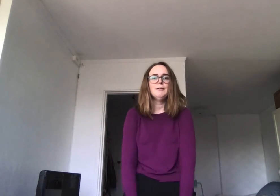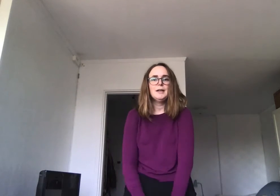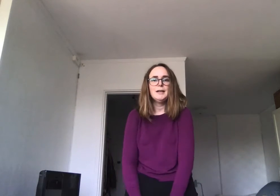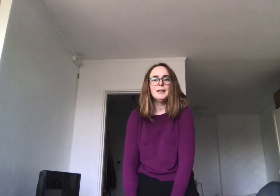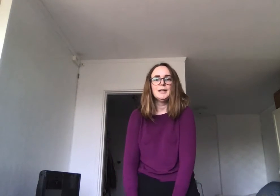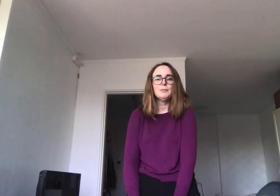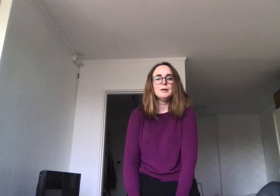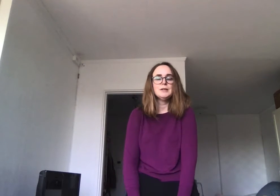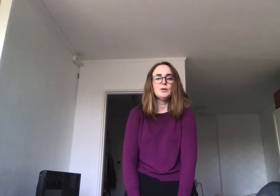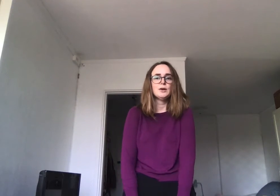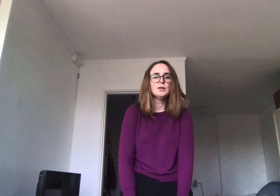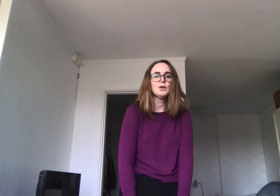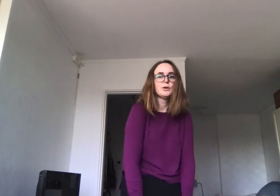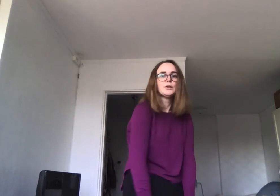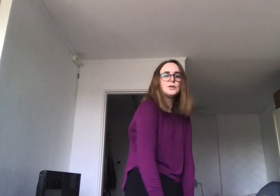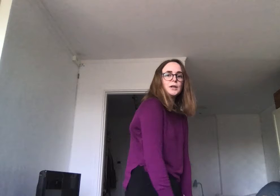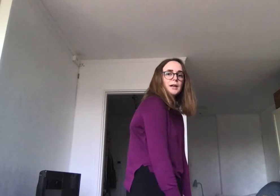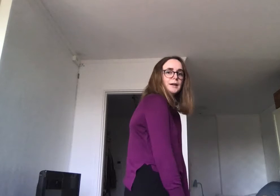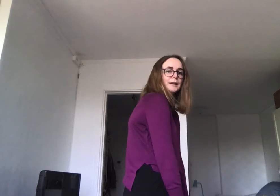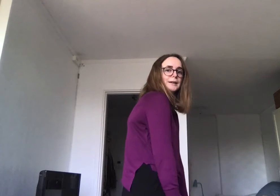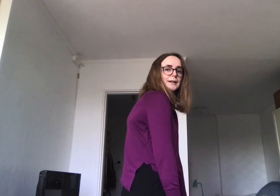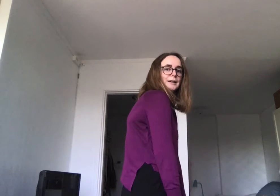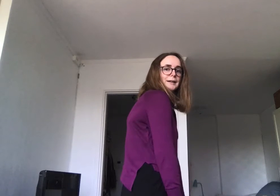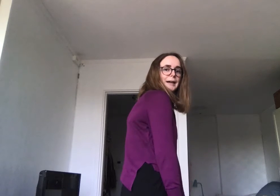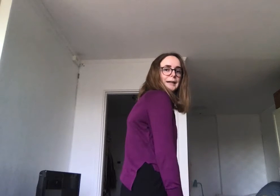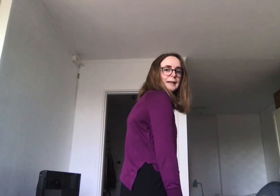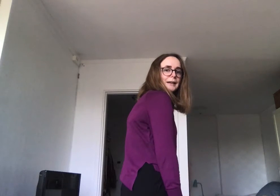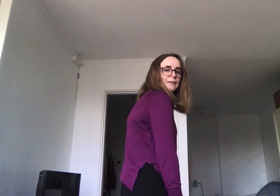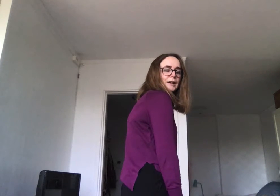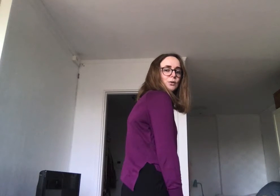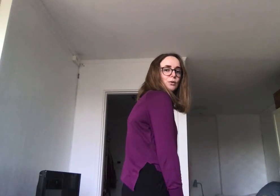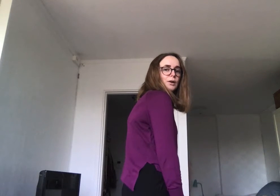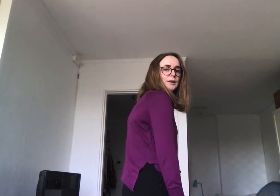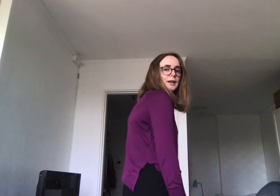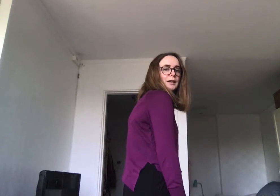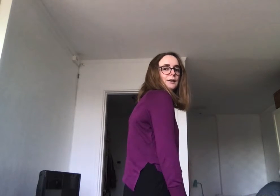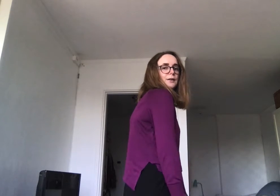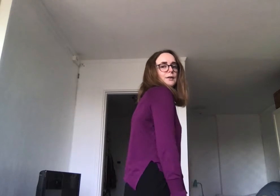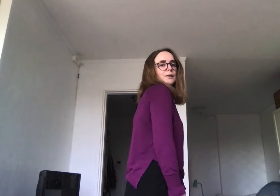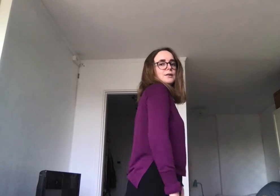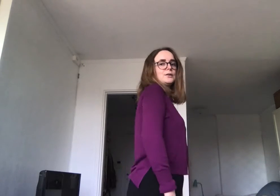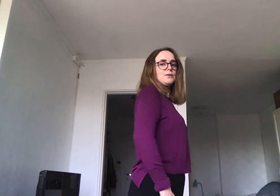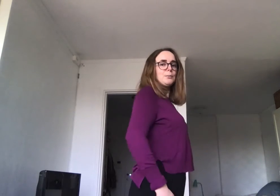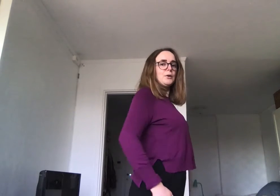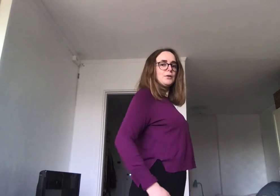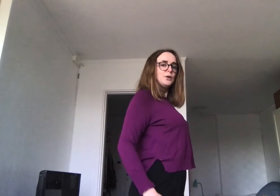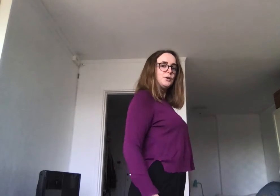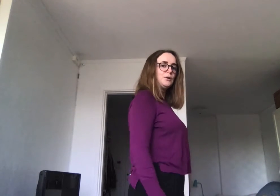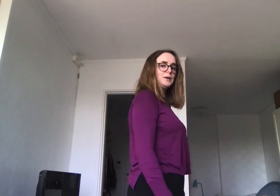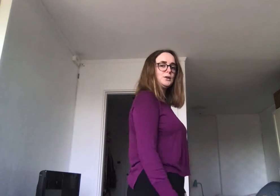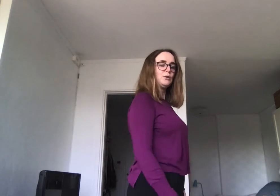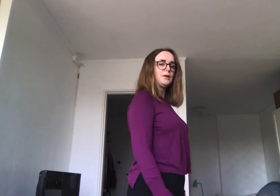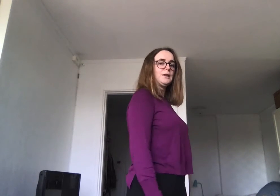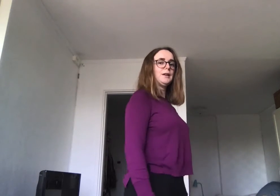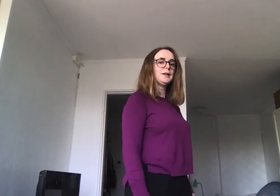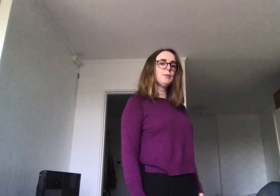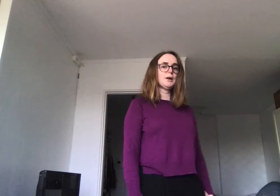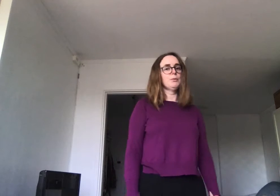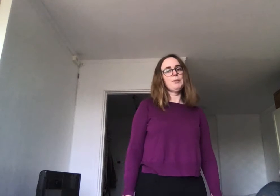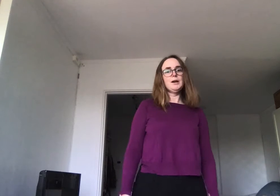ikke bli stående sånn og synge. Det er ikke en veldig god holdning, så vi må rulle skuldrene tilbake på plass.